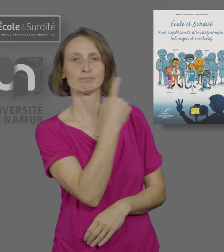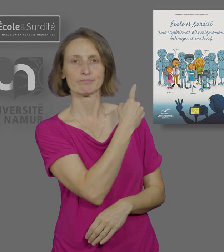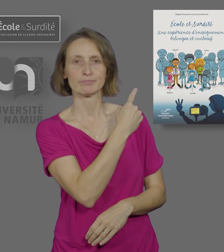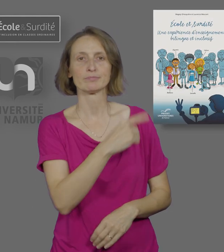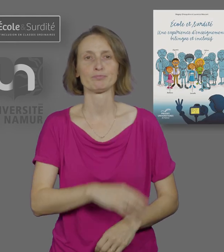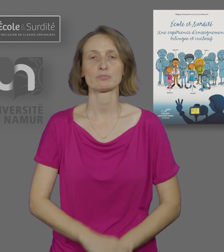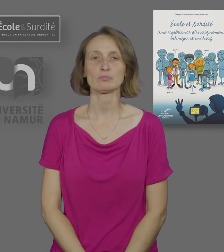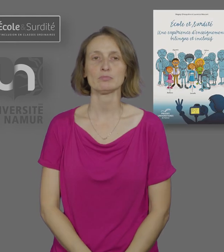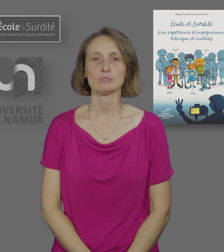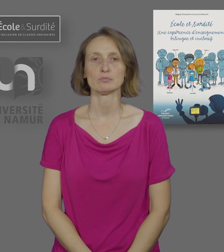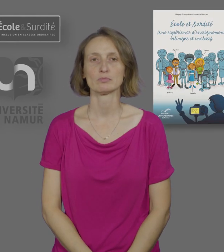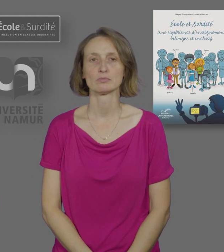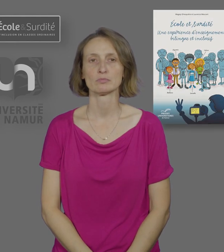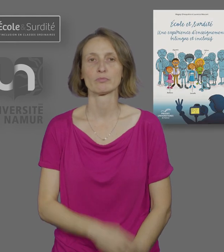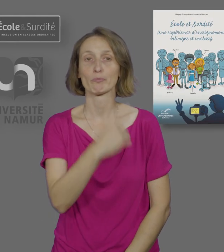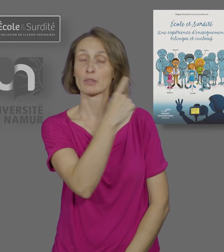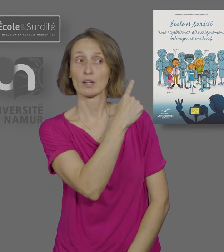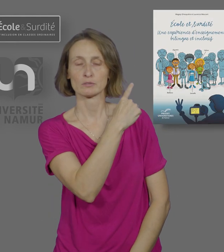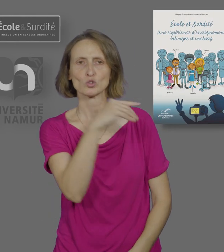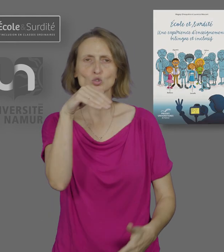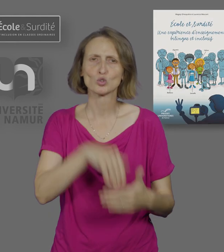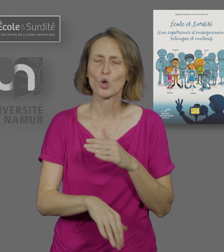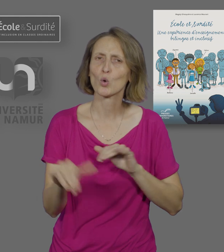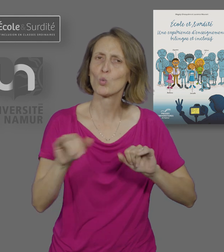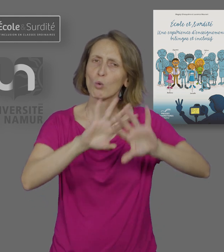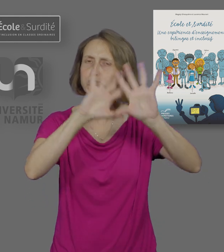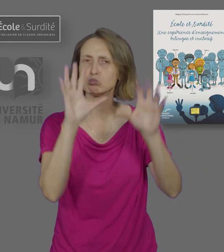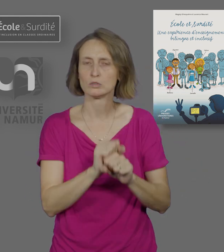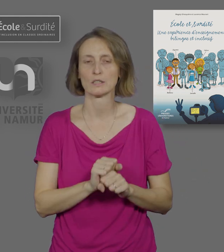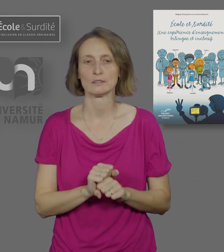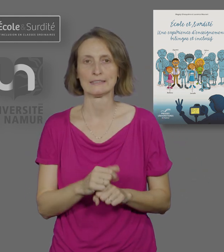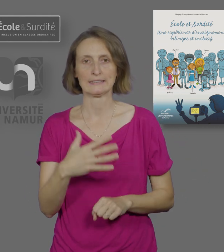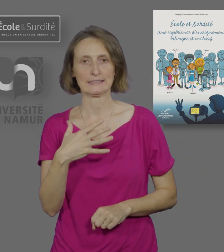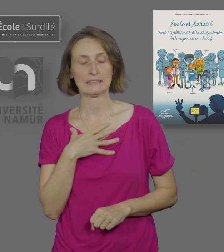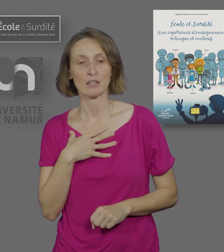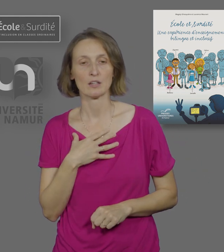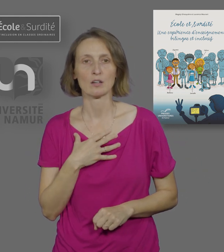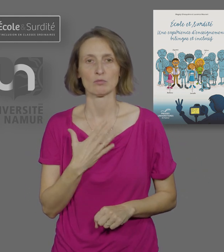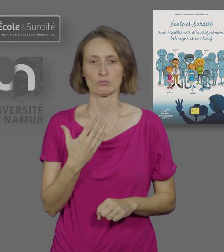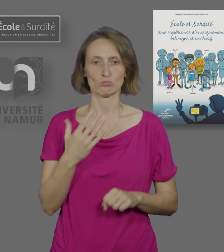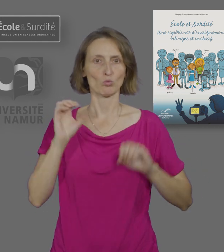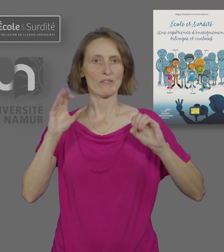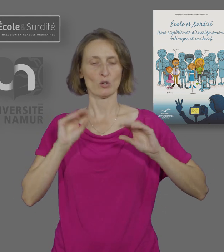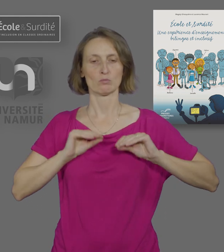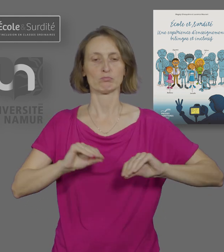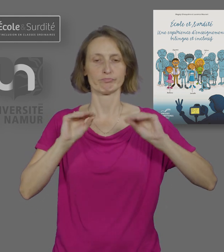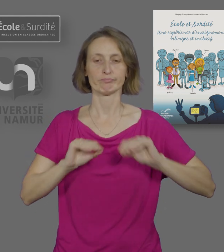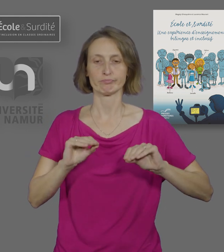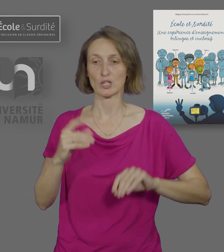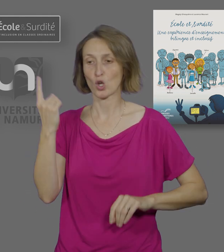Il met en évidence que, malgré l'accès toujours plus performant au monde sonore que permettent les implants cochléaires, l